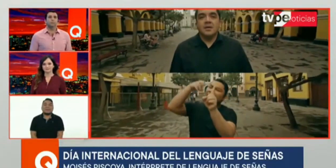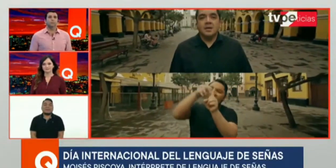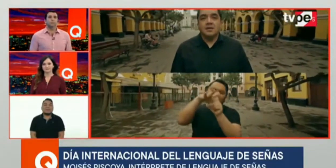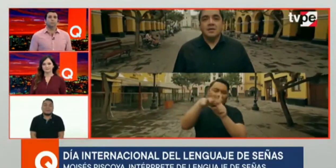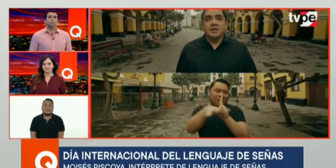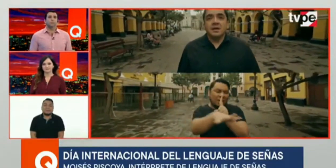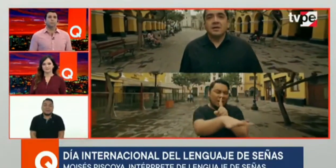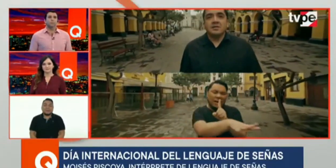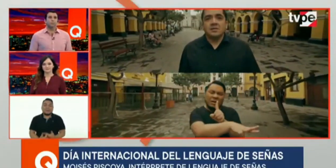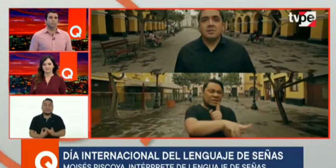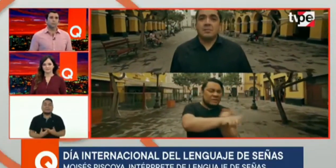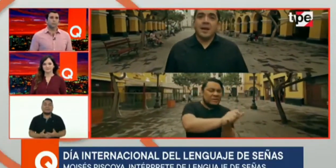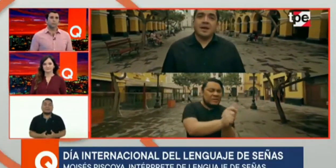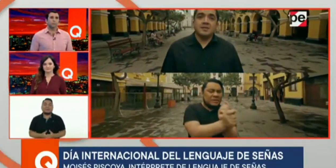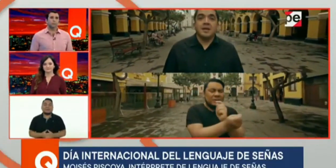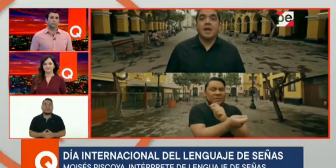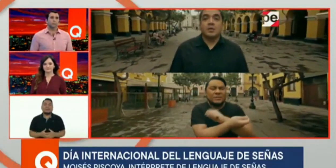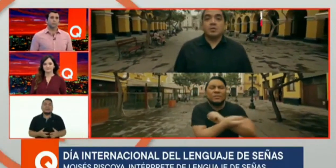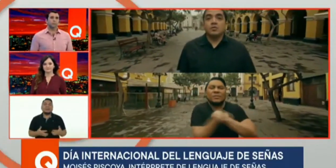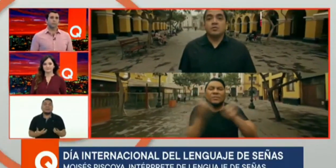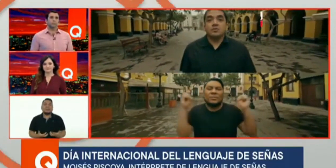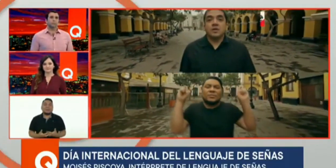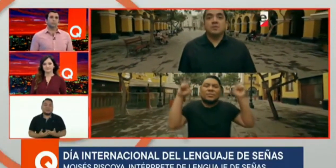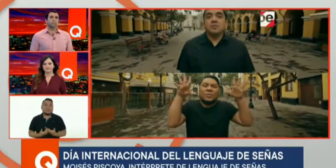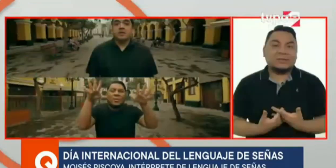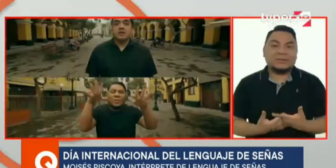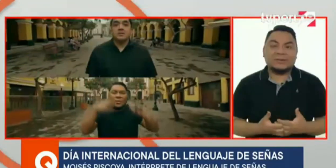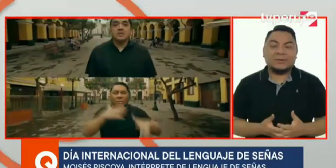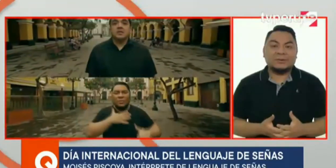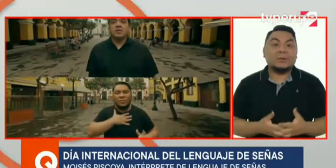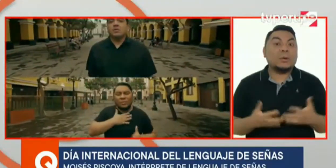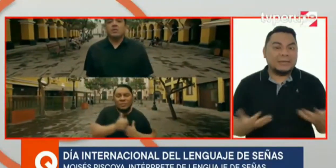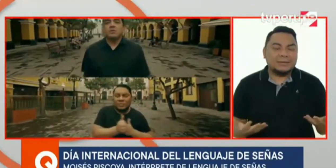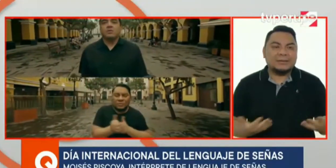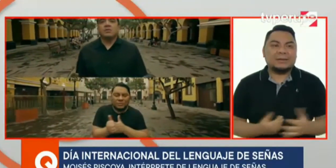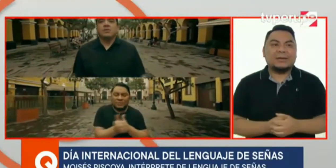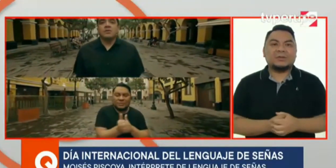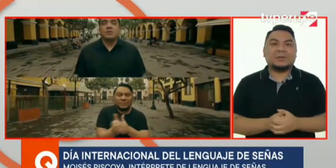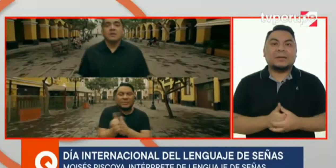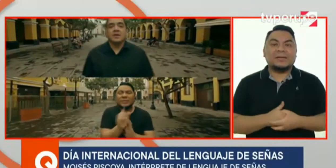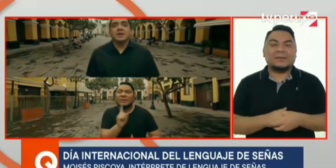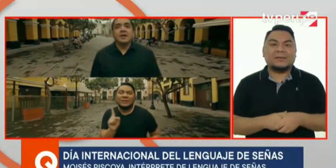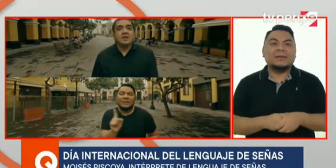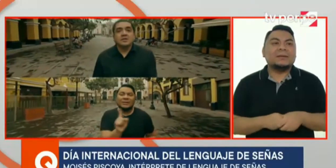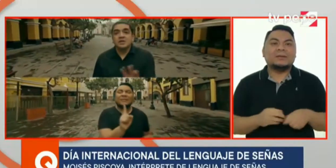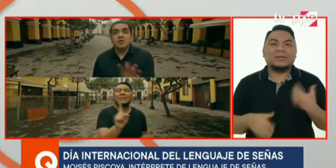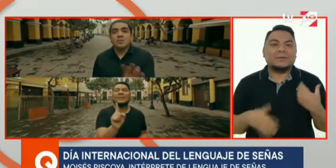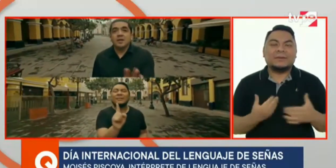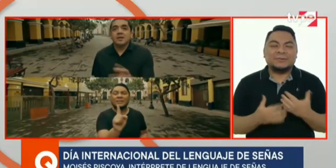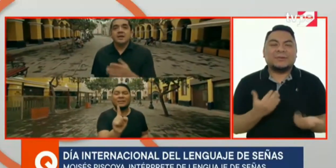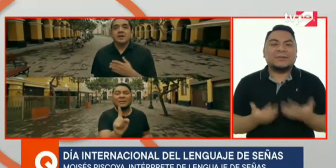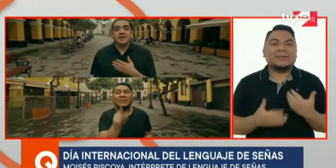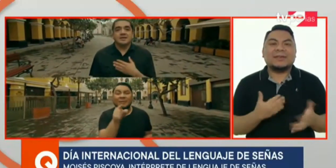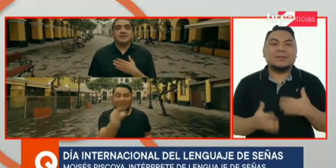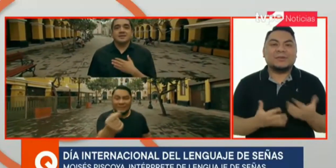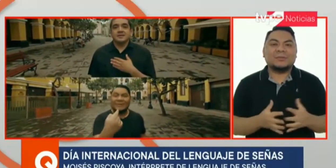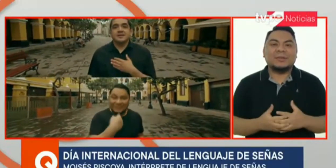intérpretes, porque acá en Perú todavía la profesionalización no hay, en otros países nos llevan unos 10 años más o menos,